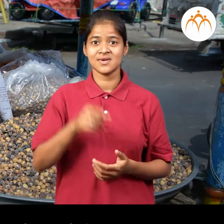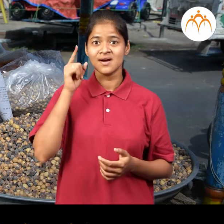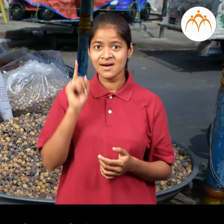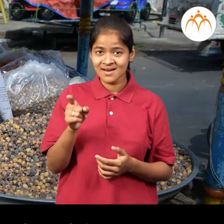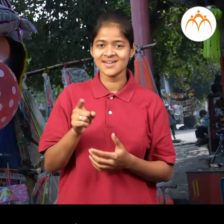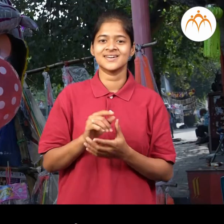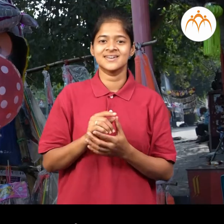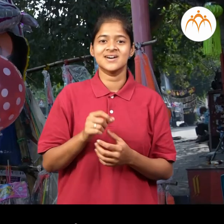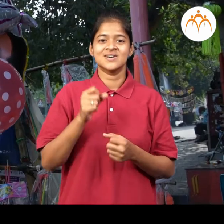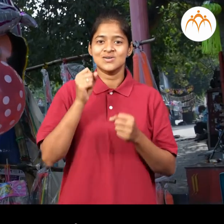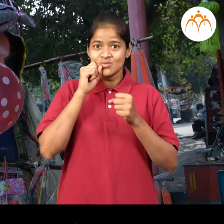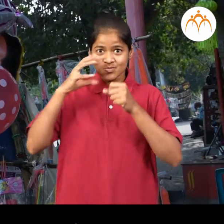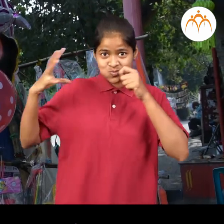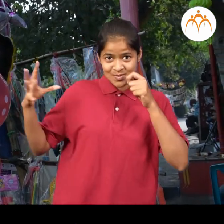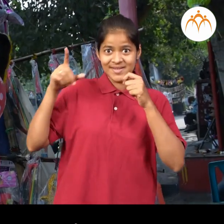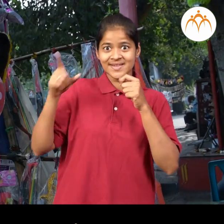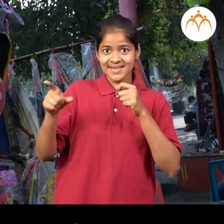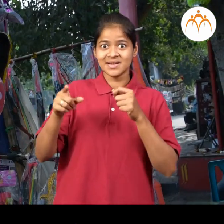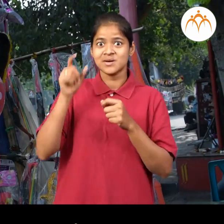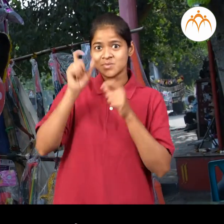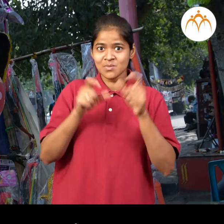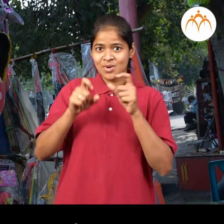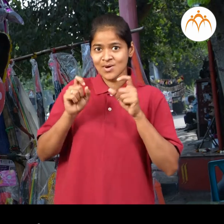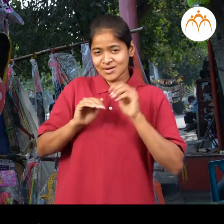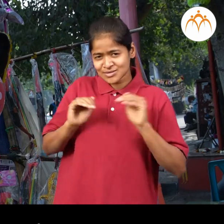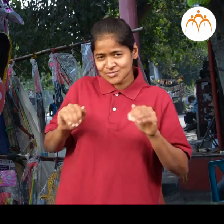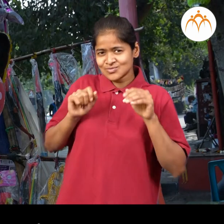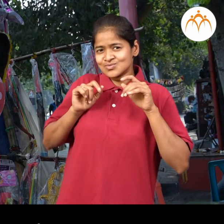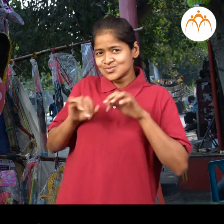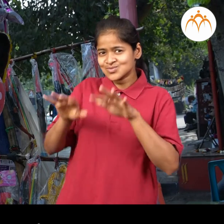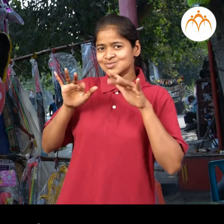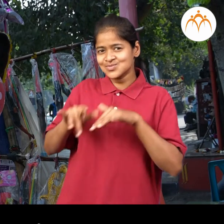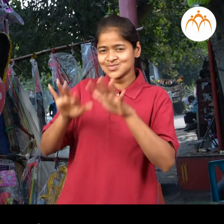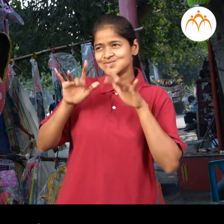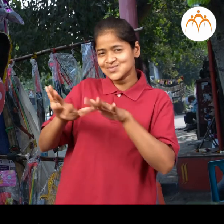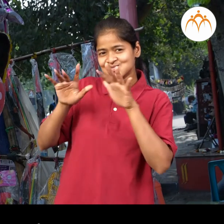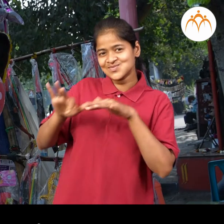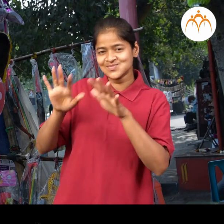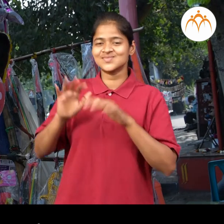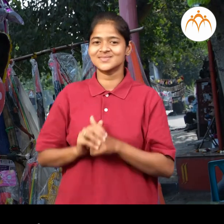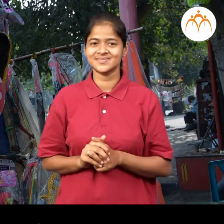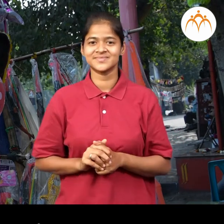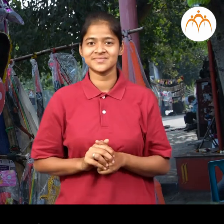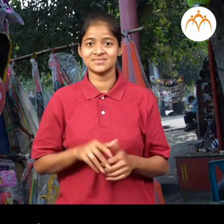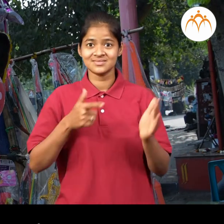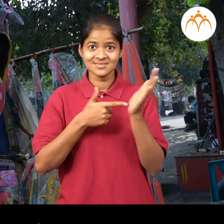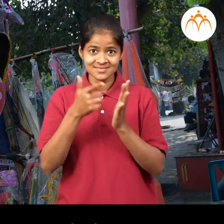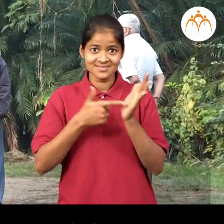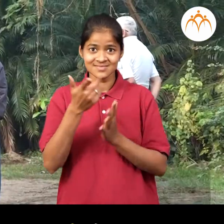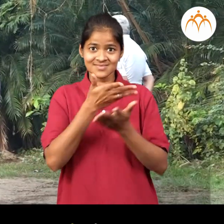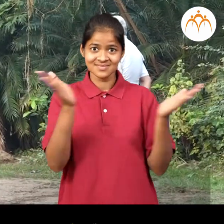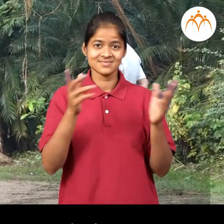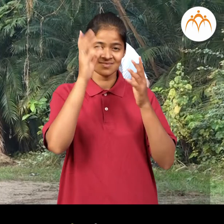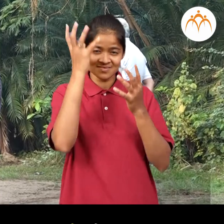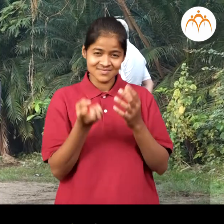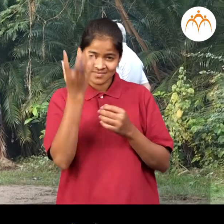या बागेत एक फुगे वालाई आहे त्याच्या भोती नेमी लान मुले करदी करतात गावतले